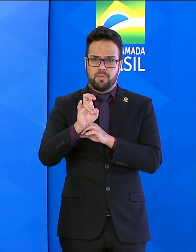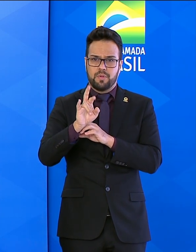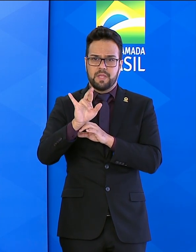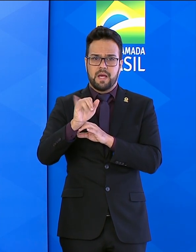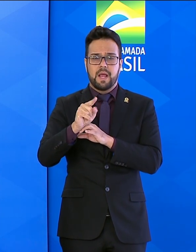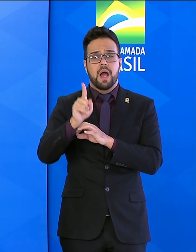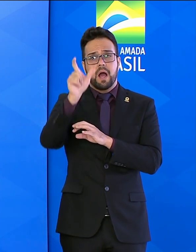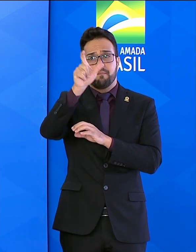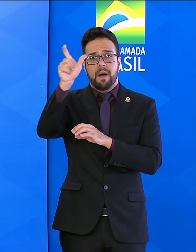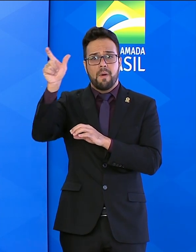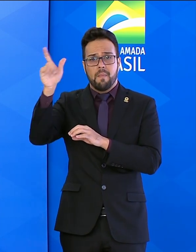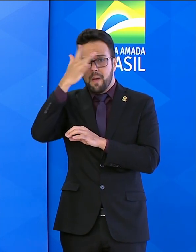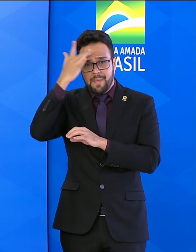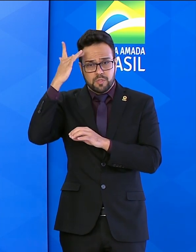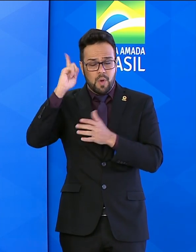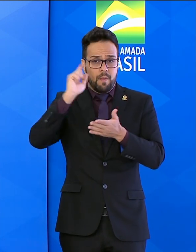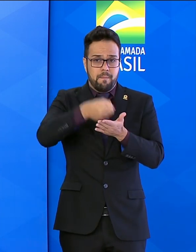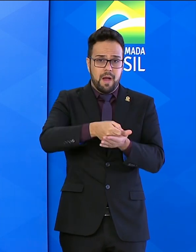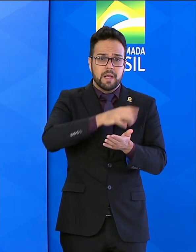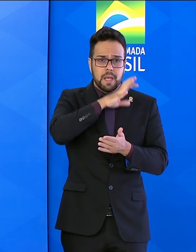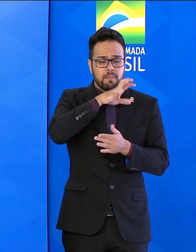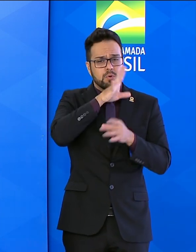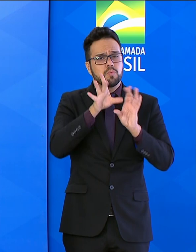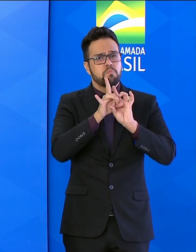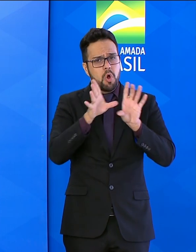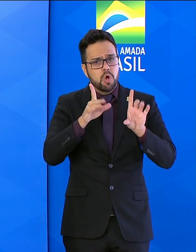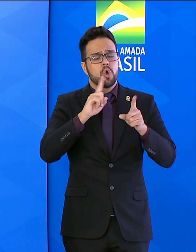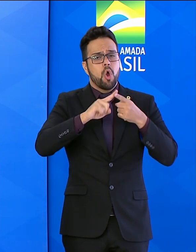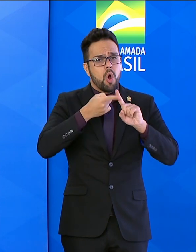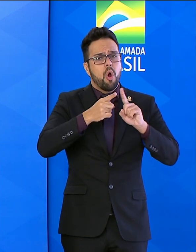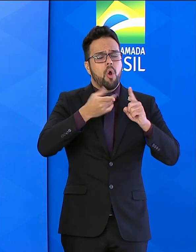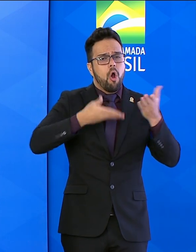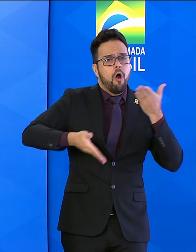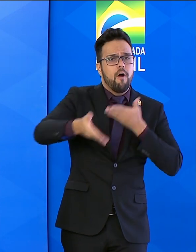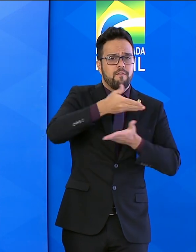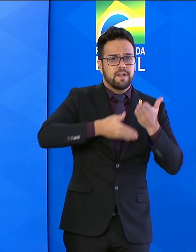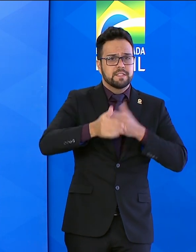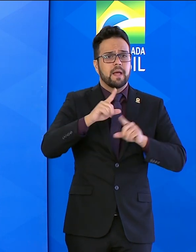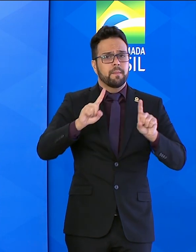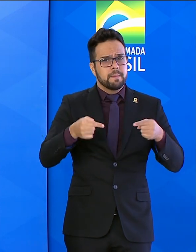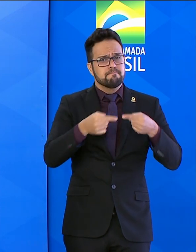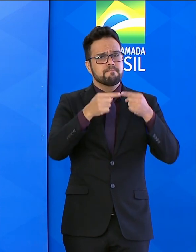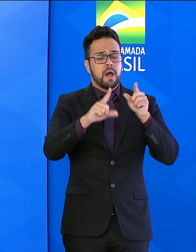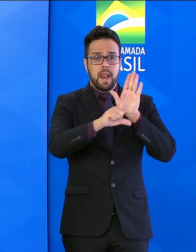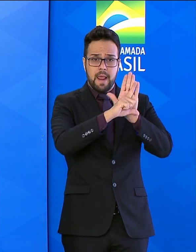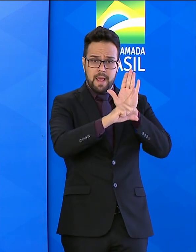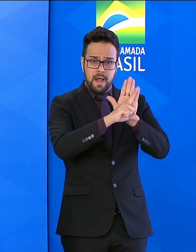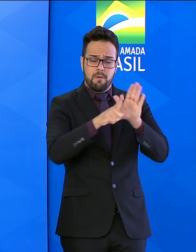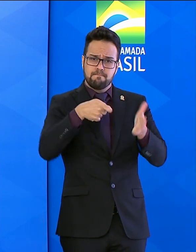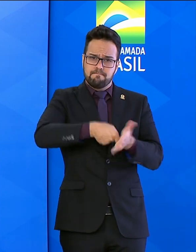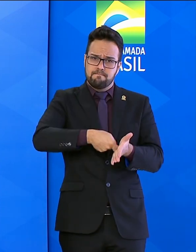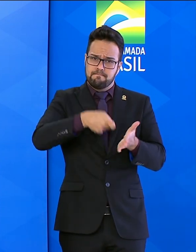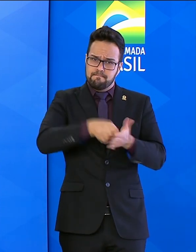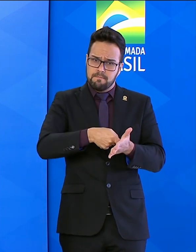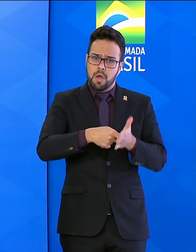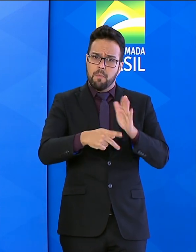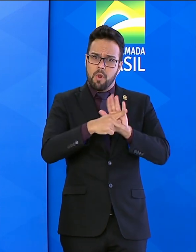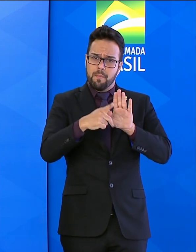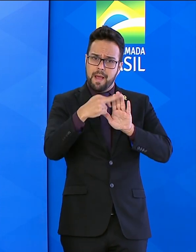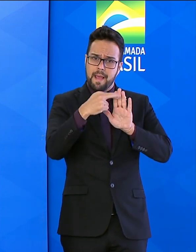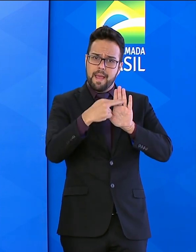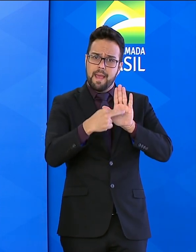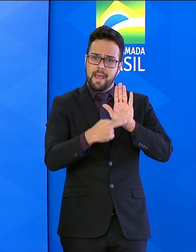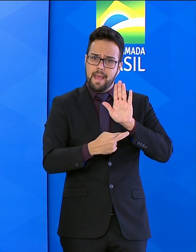poderão dialogar e, à luz de critérios legais e rigorosamente republicanos, poderão